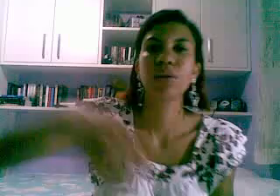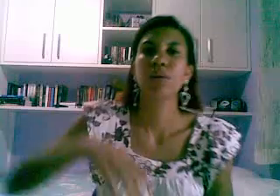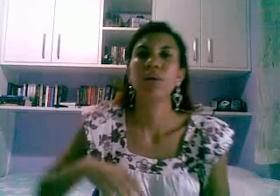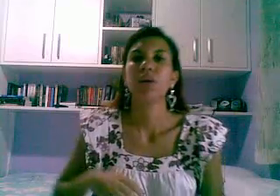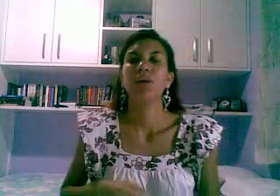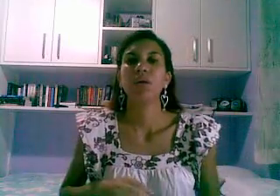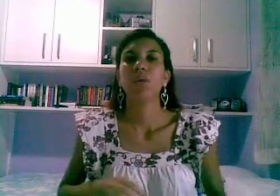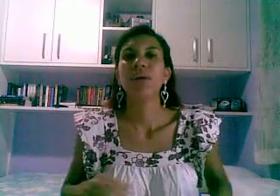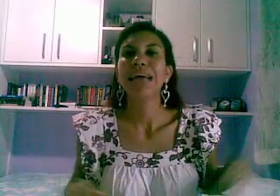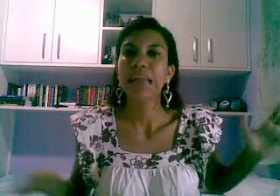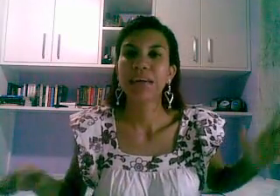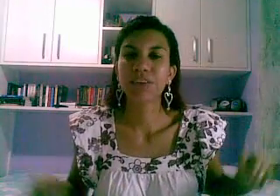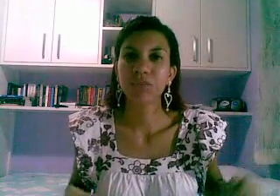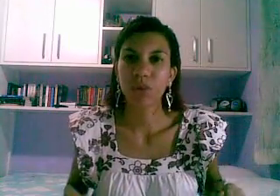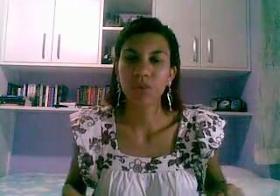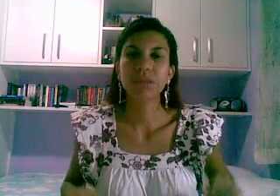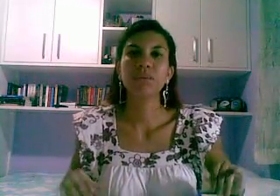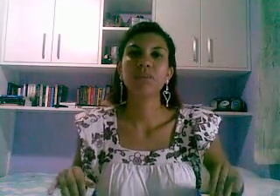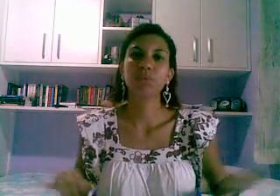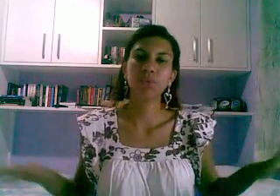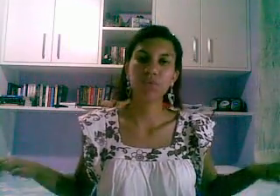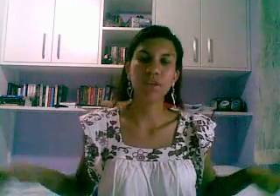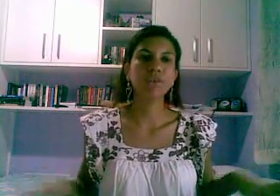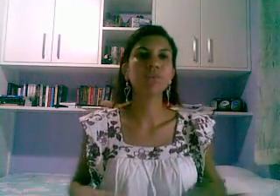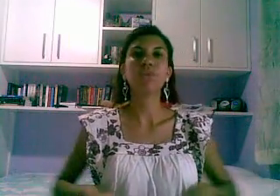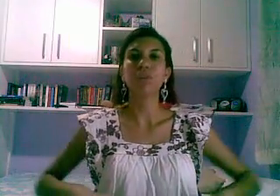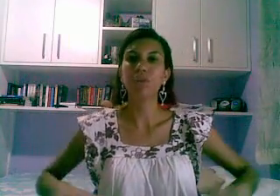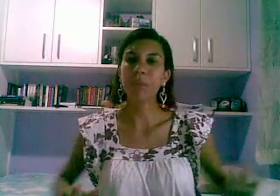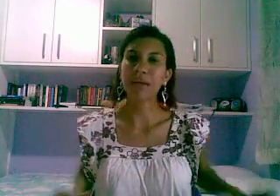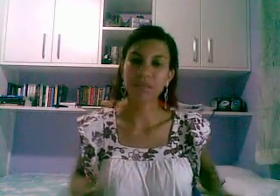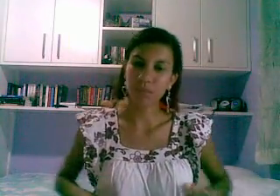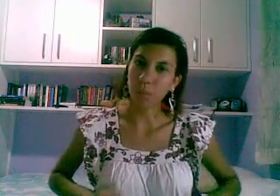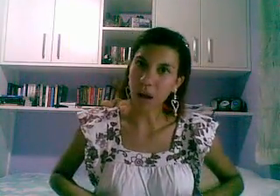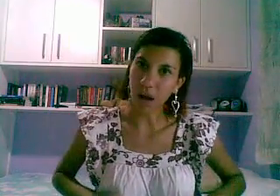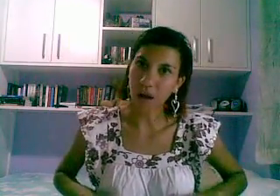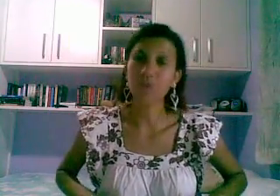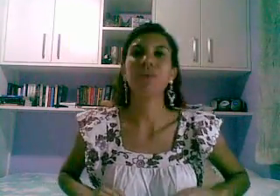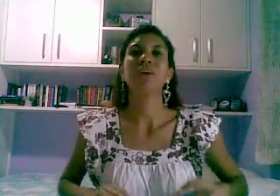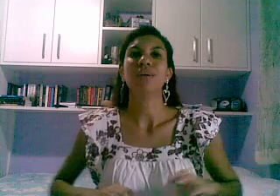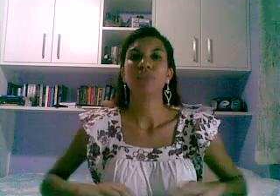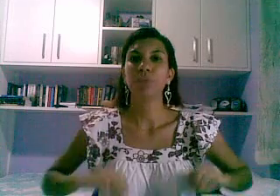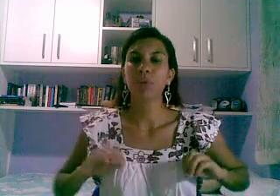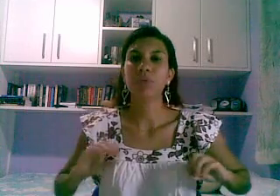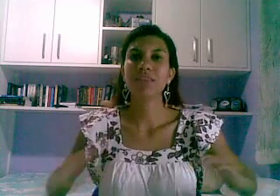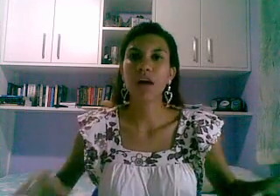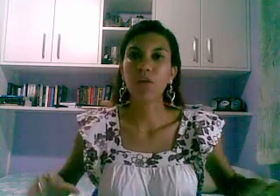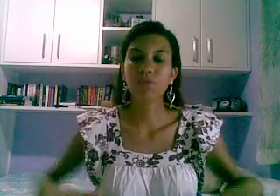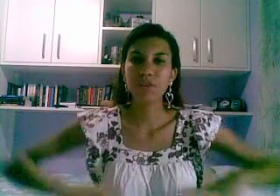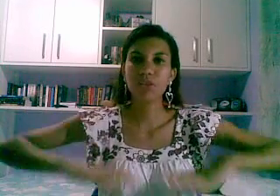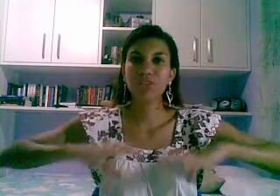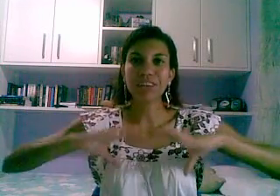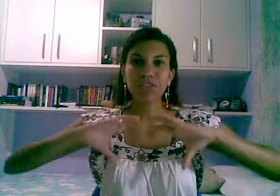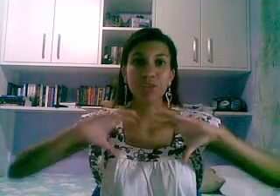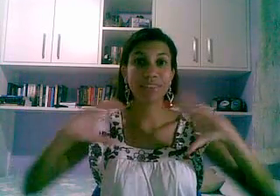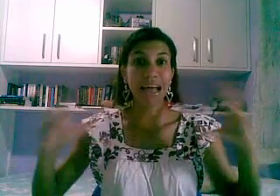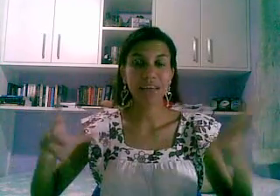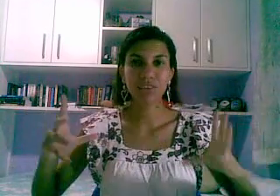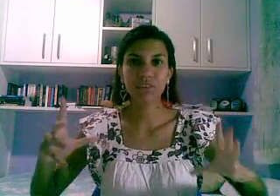oi galera de volta segundo vídeo um vídeo mais de promoção vídeo das novidades